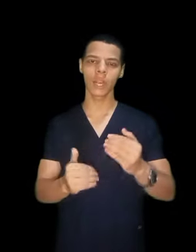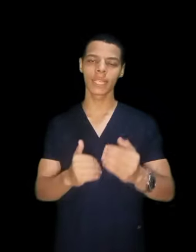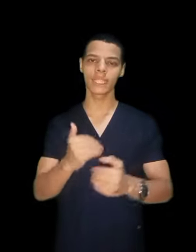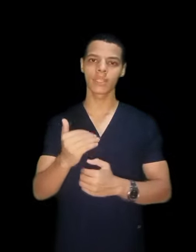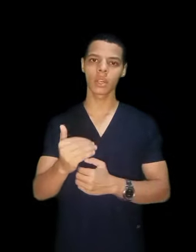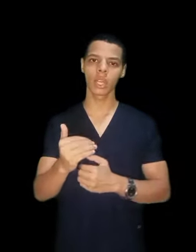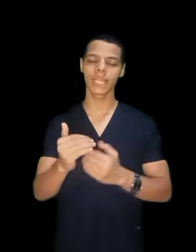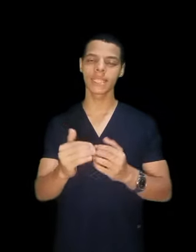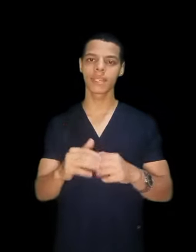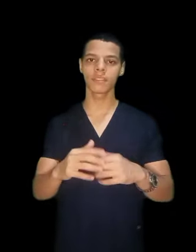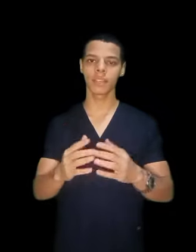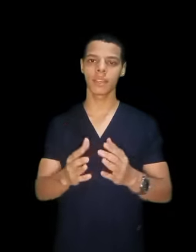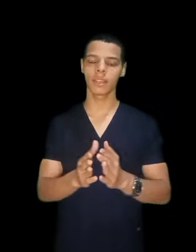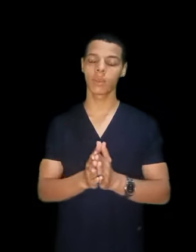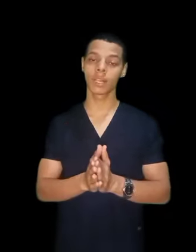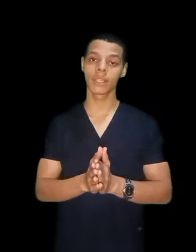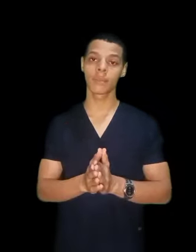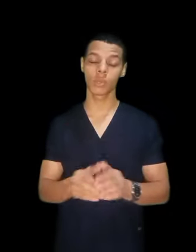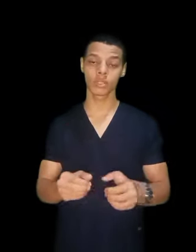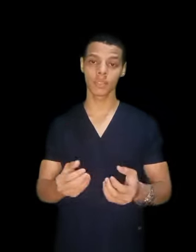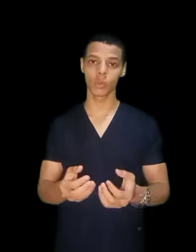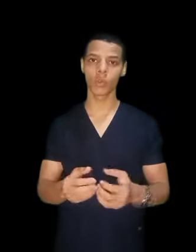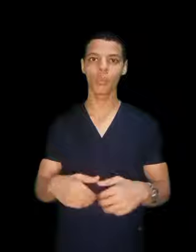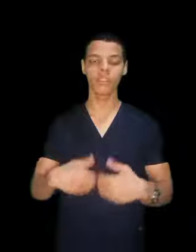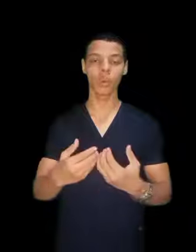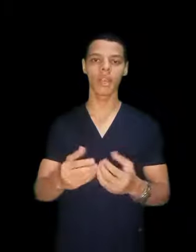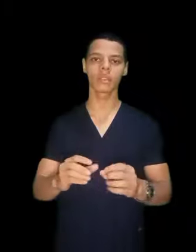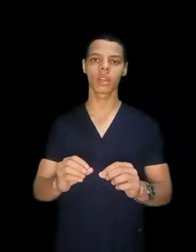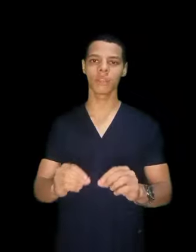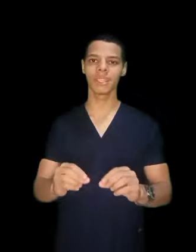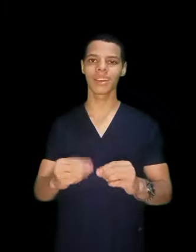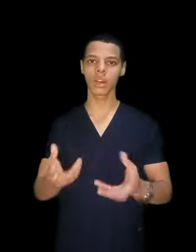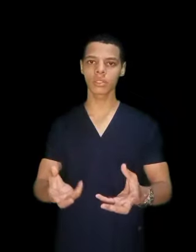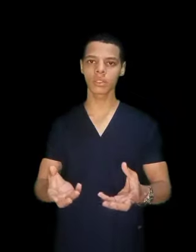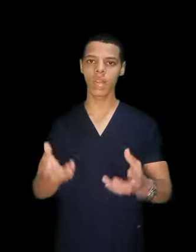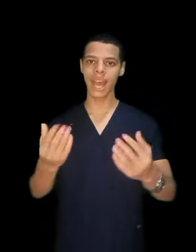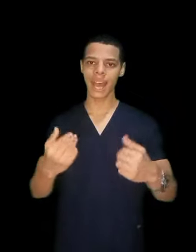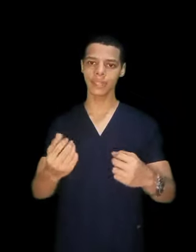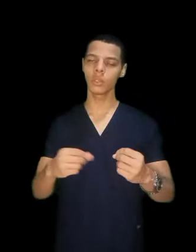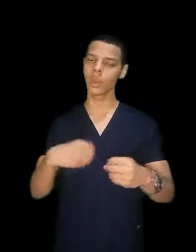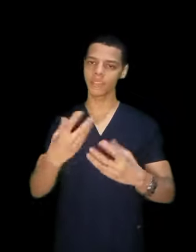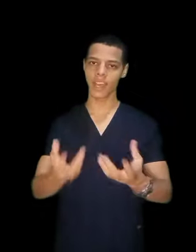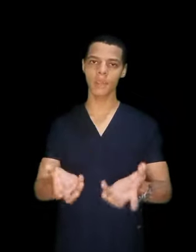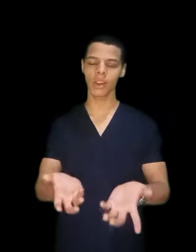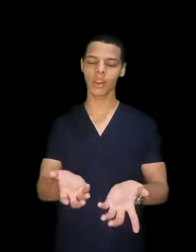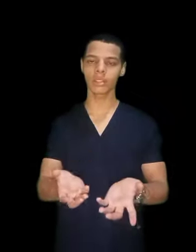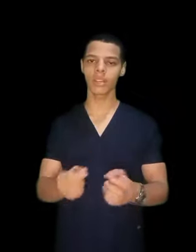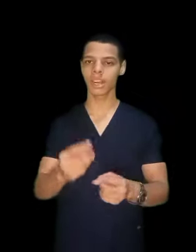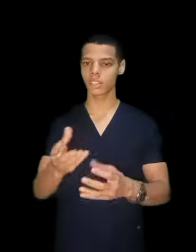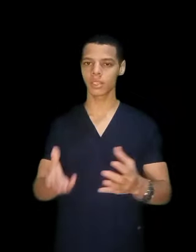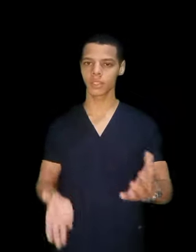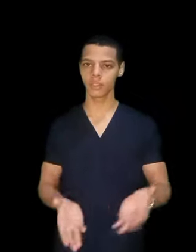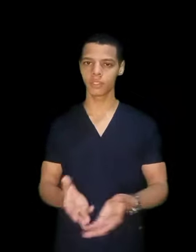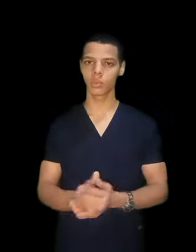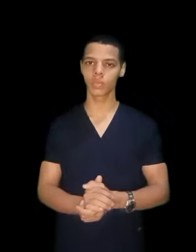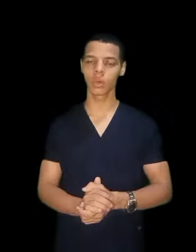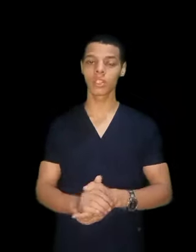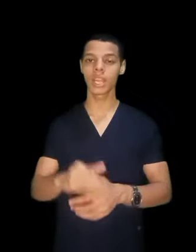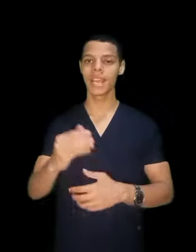درجة تانية درجة ثالثة. فلو والدك موظف حكومي فهو هيضر يفيدك اكتر عني وهيفاهمك اكتر علشان الفيديو مايتوالش.